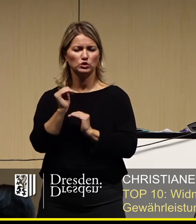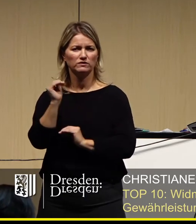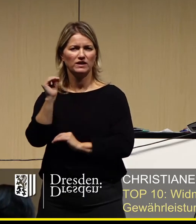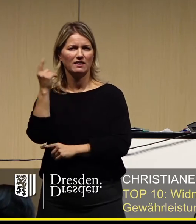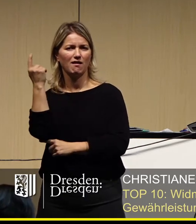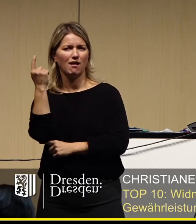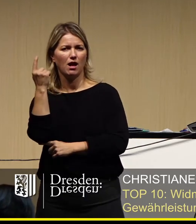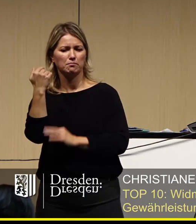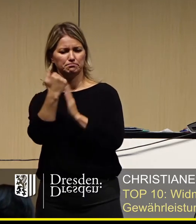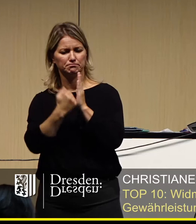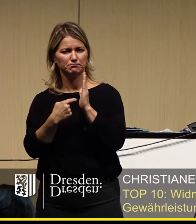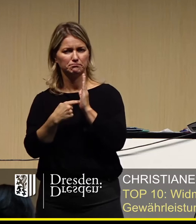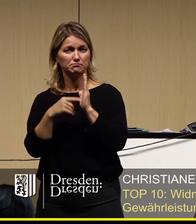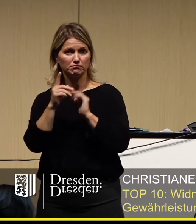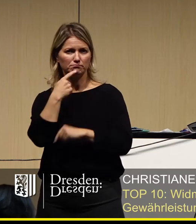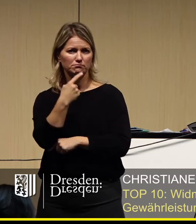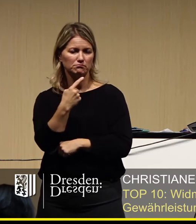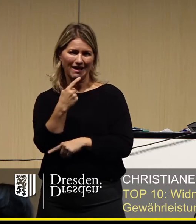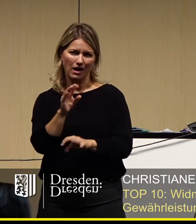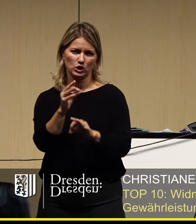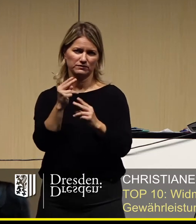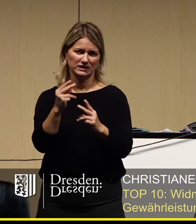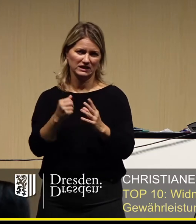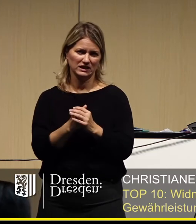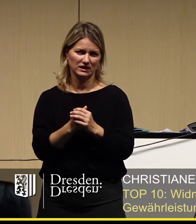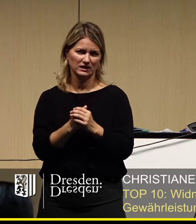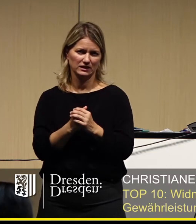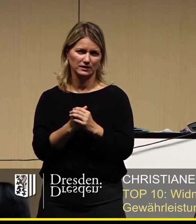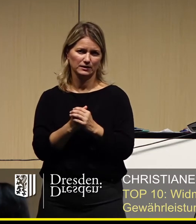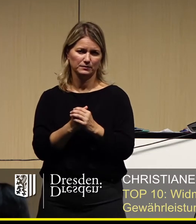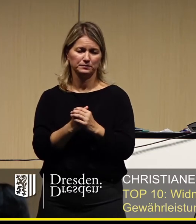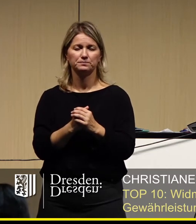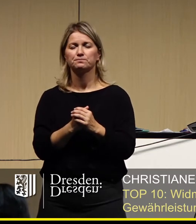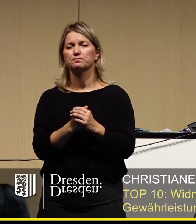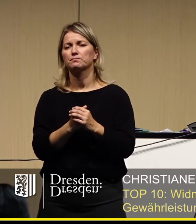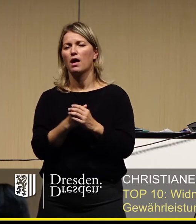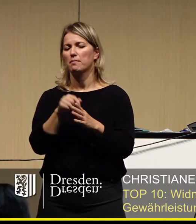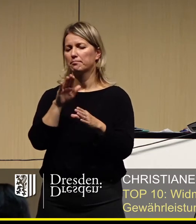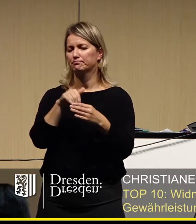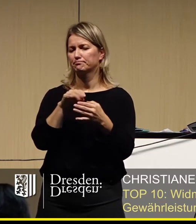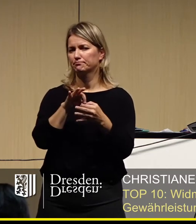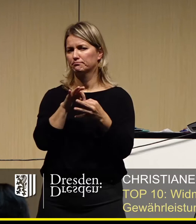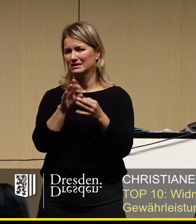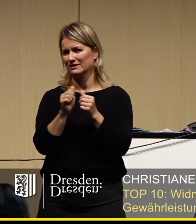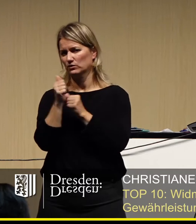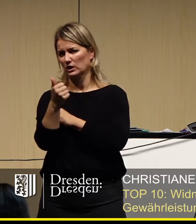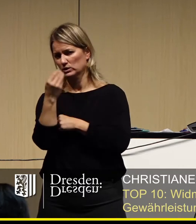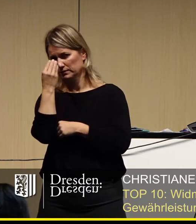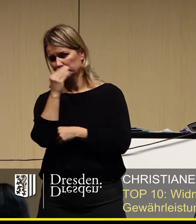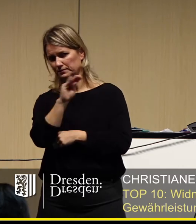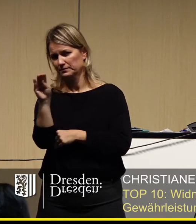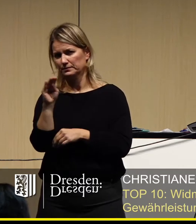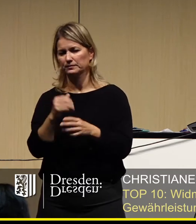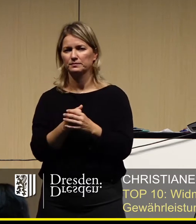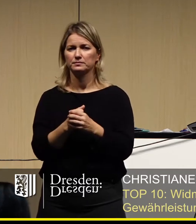erläutert, sehr wichtig. Da möchte ich allerdings schon darauf hinweisen, dass wir ja